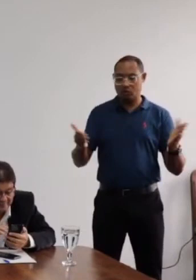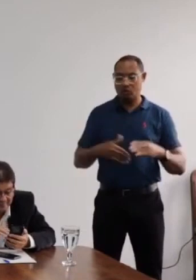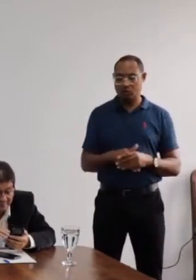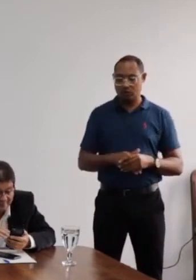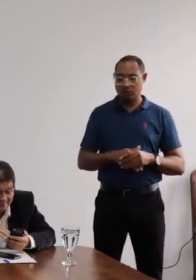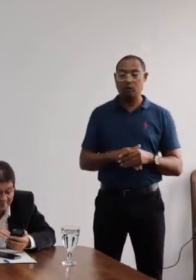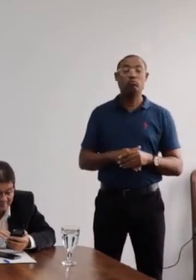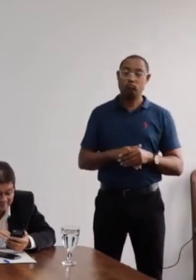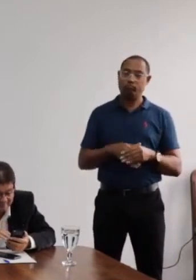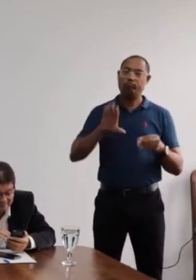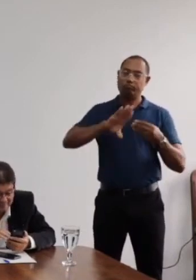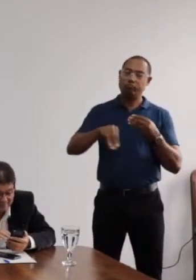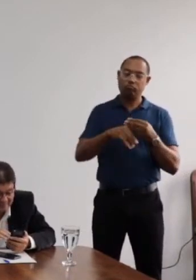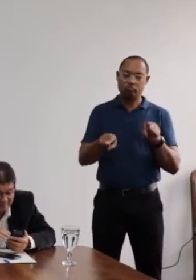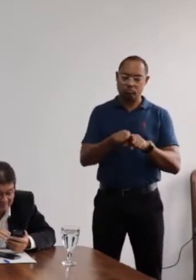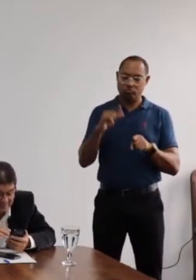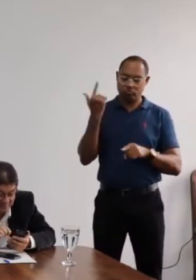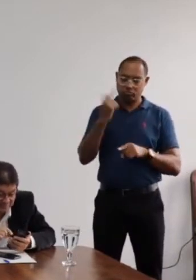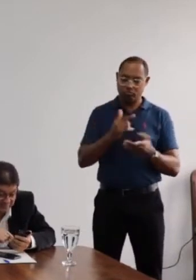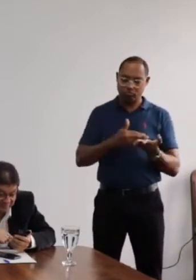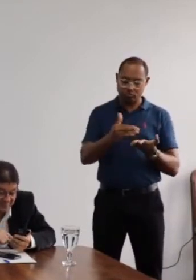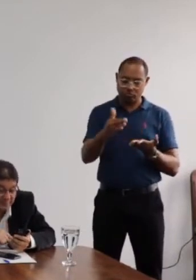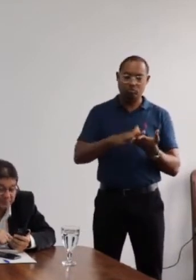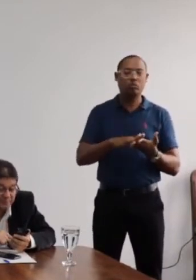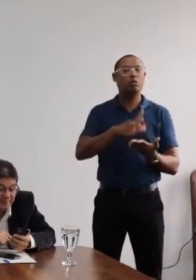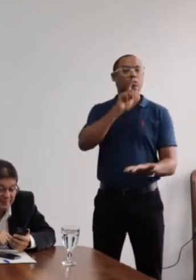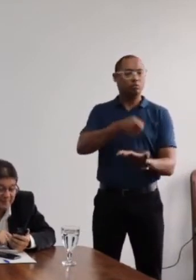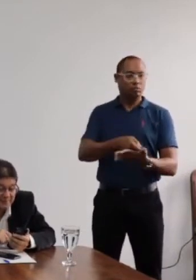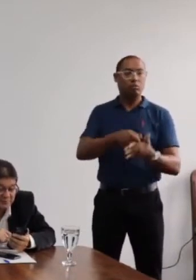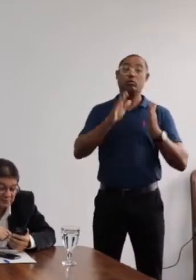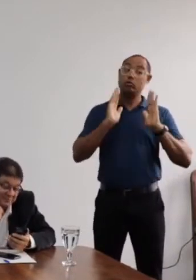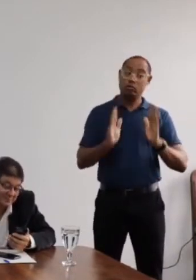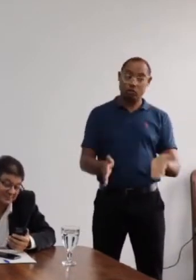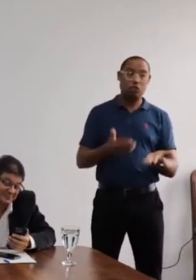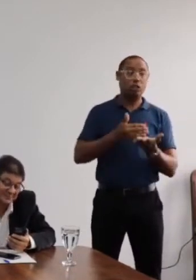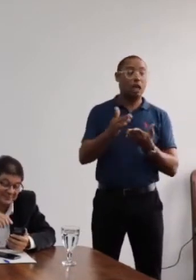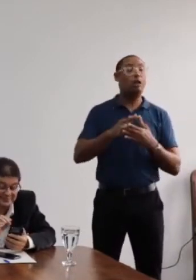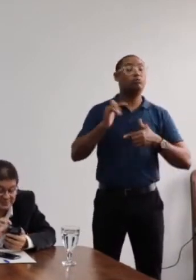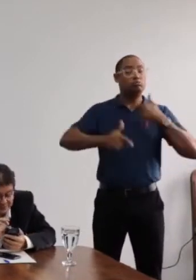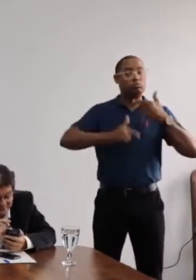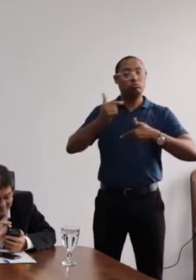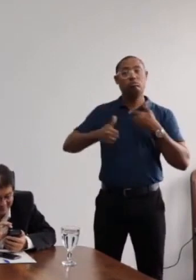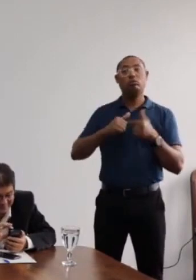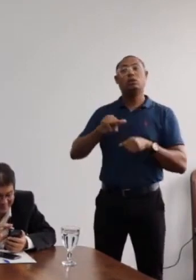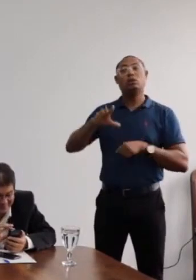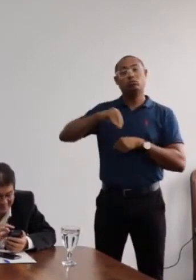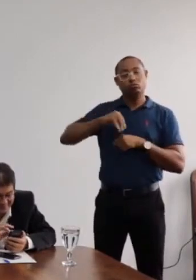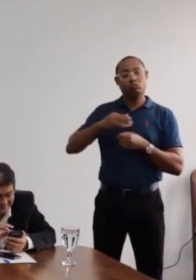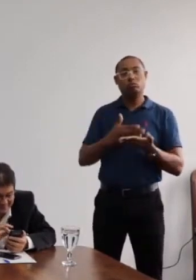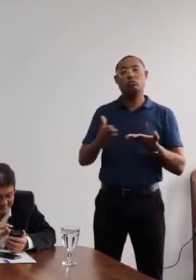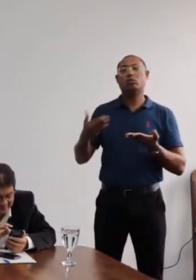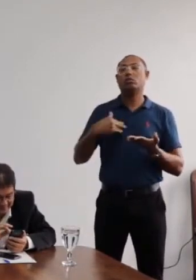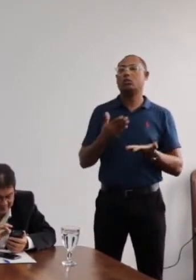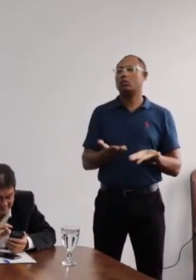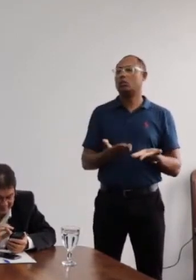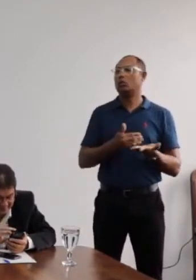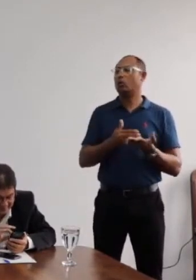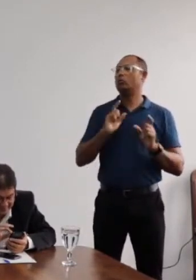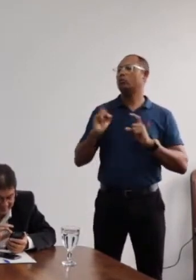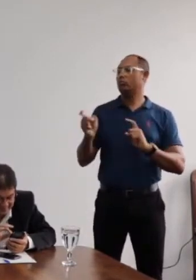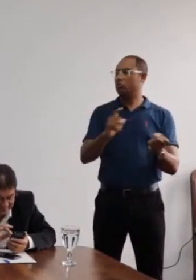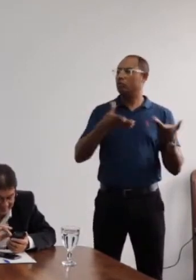recursos de emenda já vêm, de certa forma, definidos para algumas ações que são pactuadas aí nos diálogos com